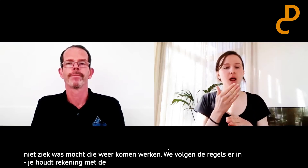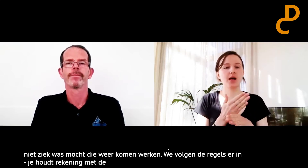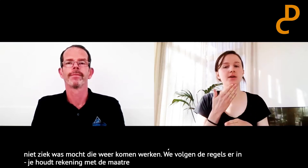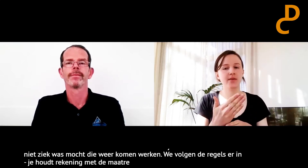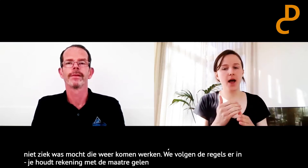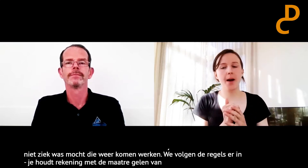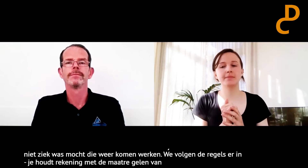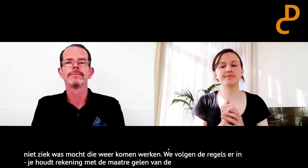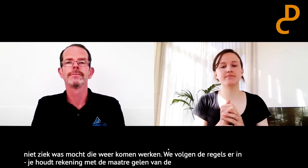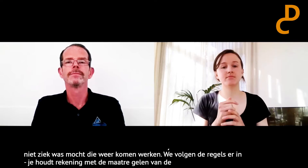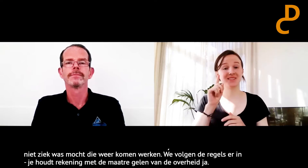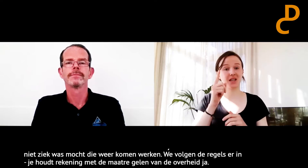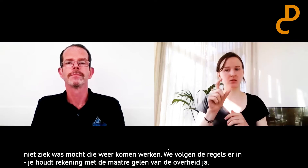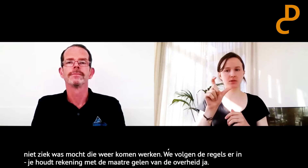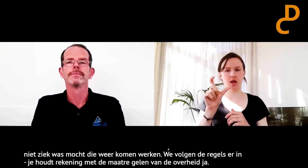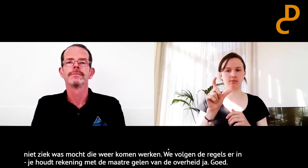Goed. En dan mijn laatste vraag.